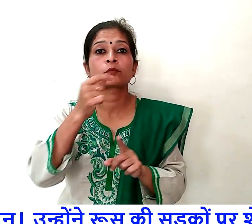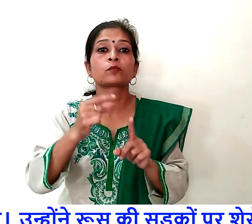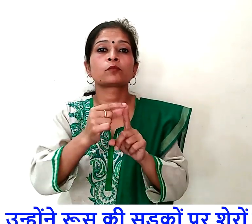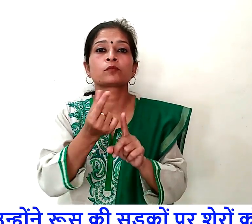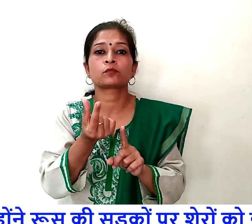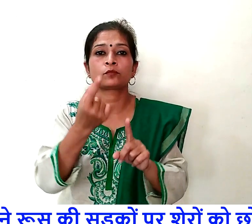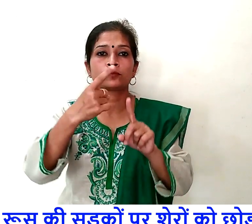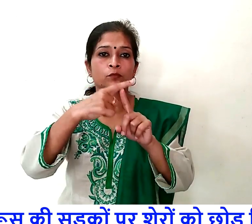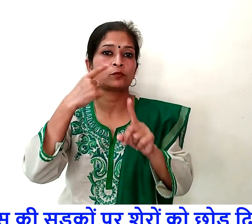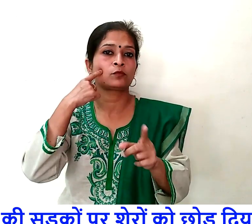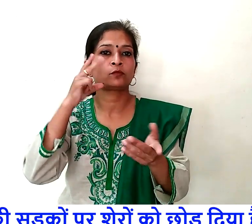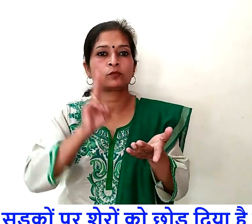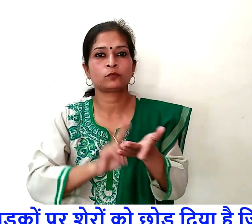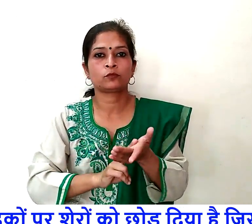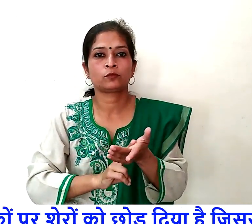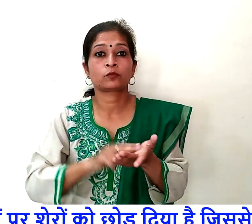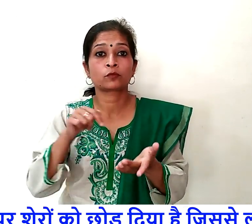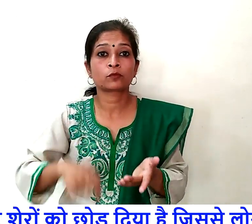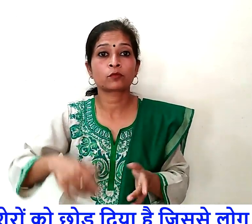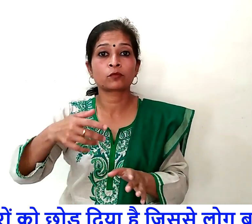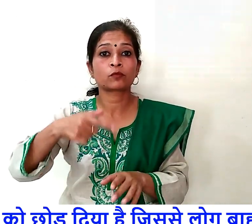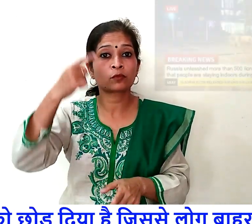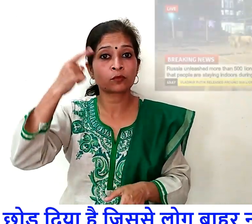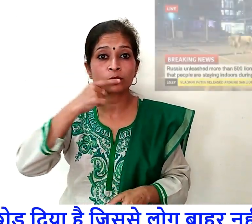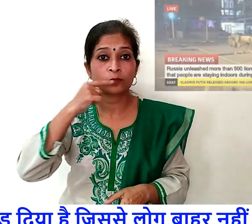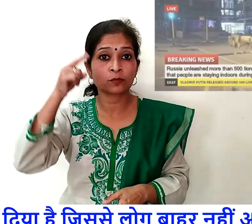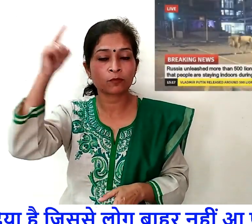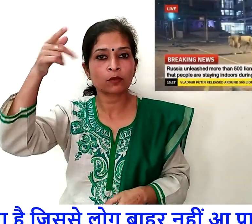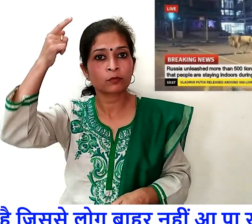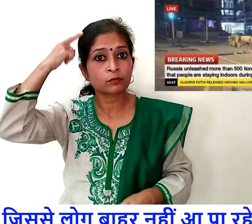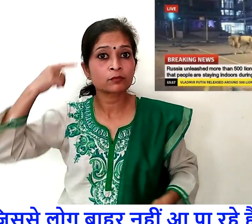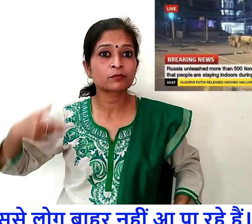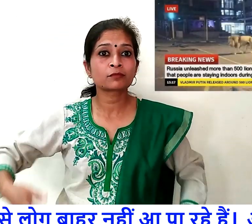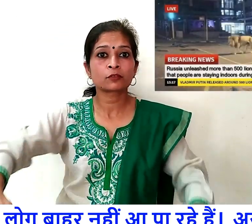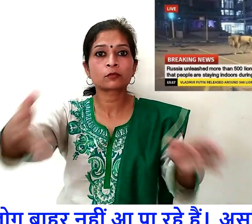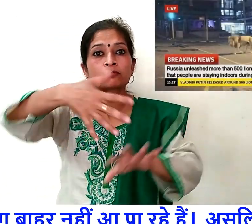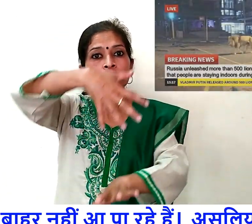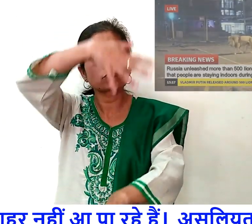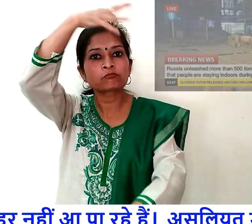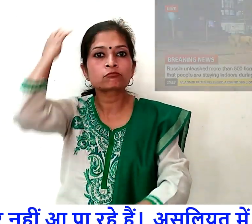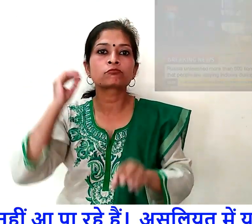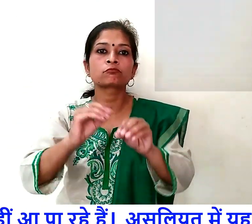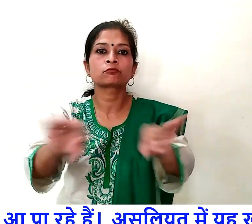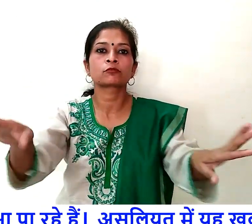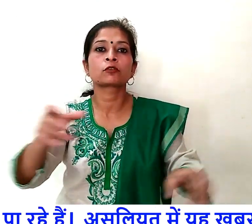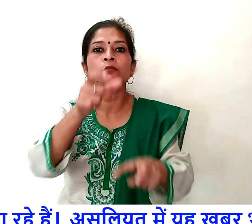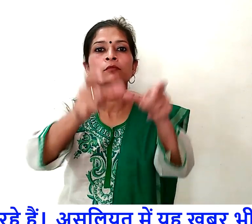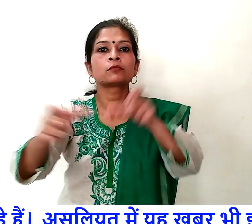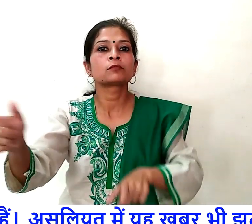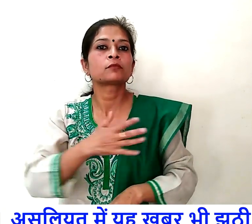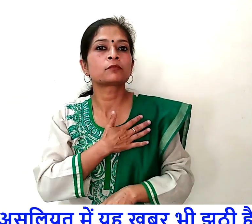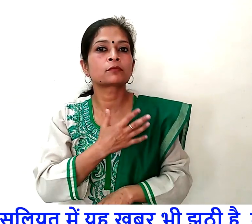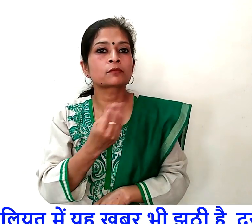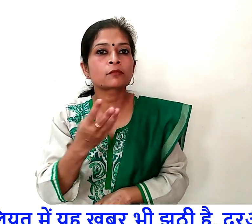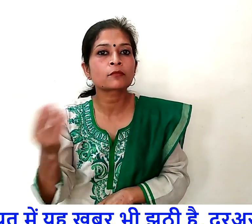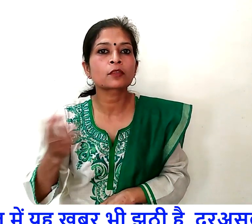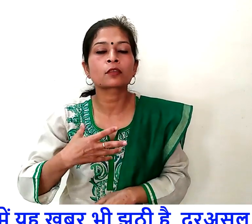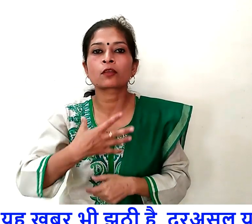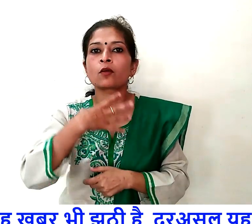उन्होंने रूस की सडकों पर शेरों को छोड़ दिया है जिससे लोग बाहर नहीं आ पा रहे है असलियत में ये खबर भी